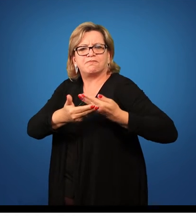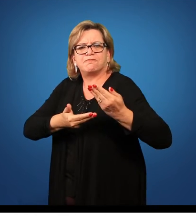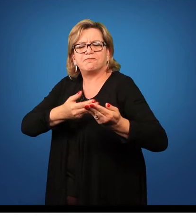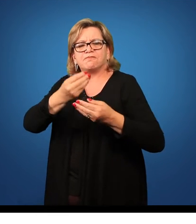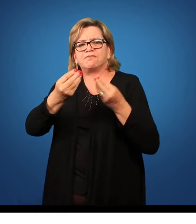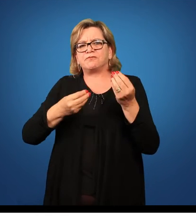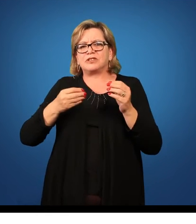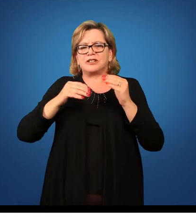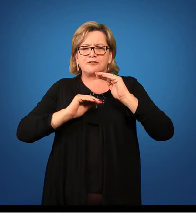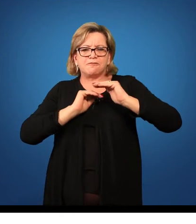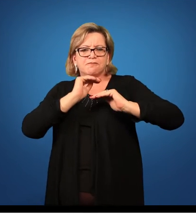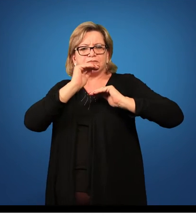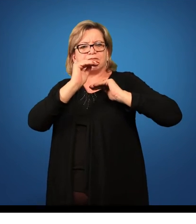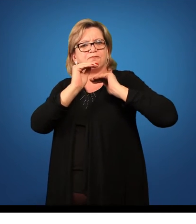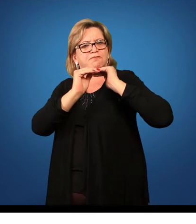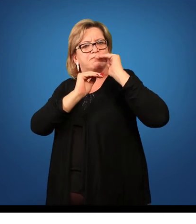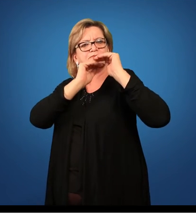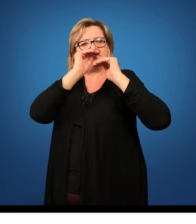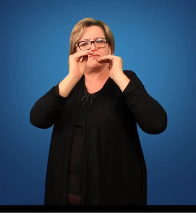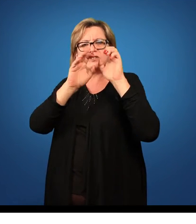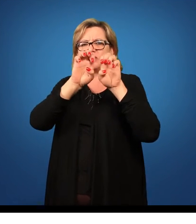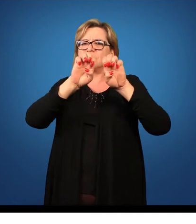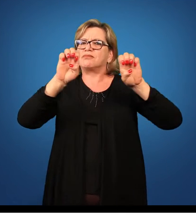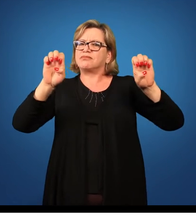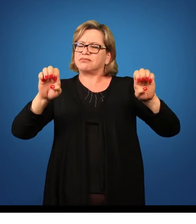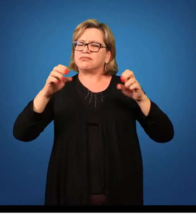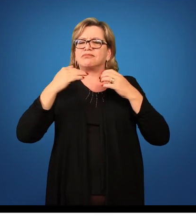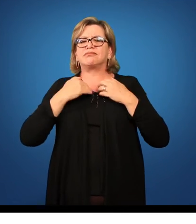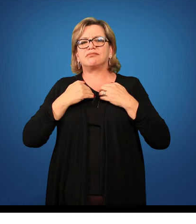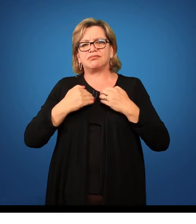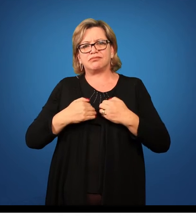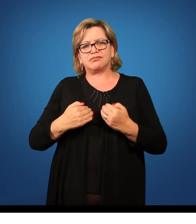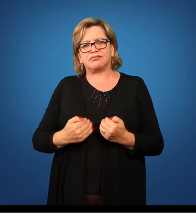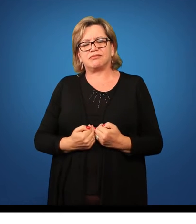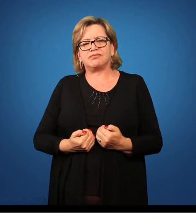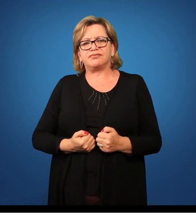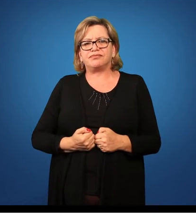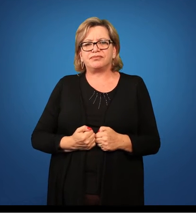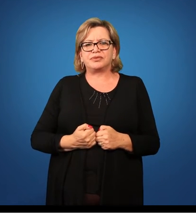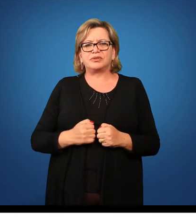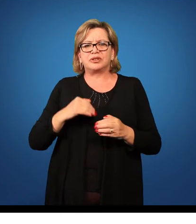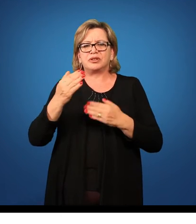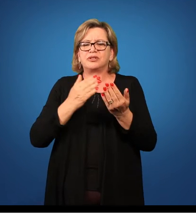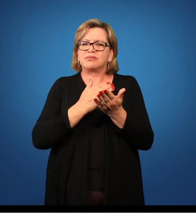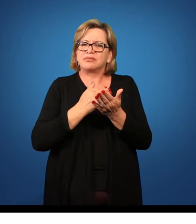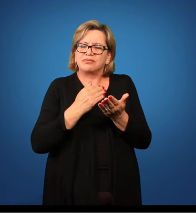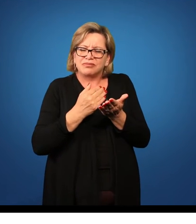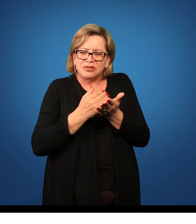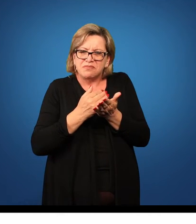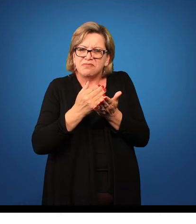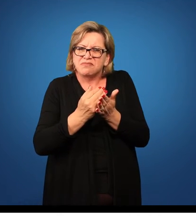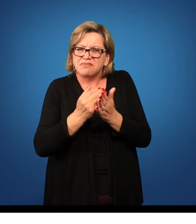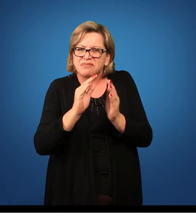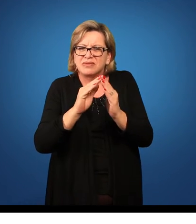a construção dessas estruturas corporais. Ao entrarmos na escola,